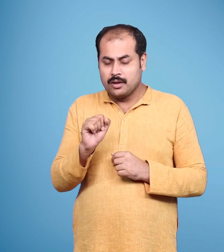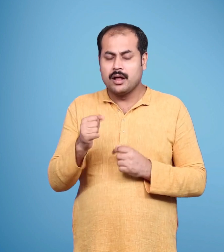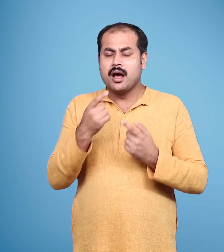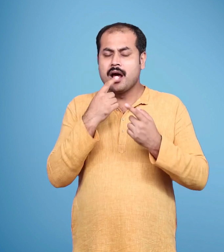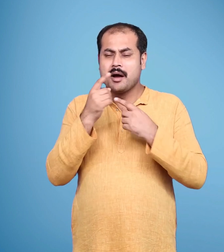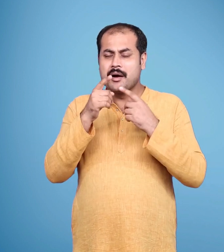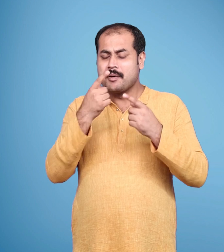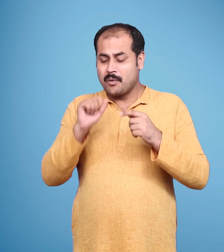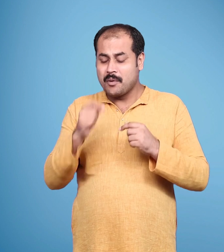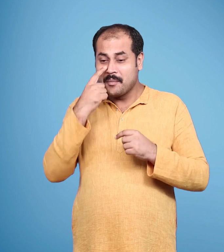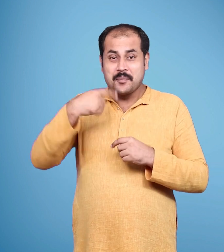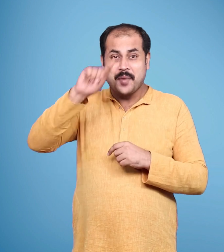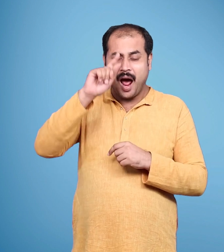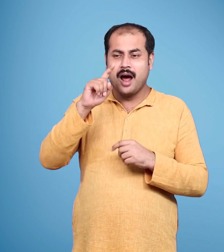कि कैकाई के कान किसने भरे